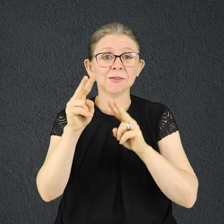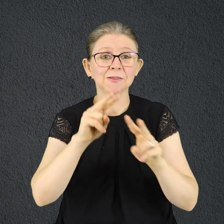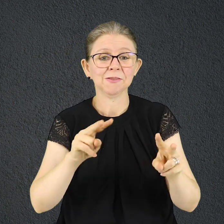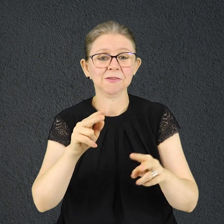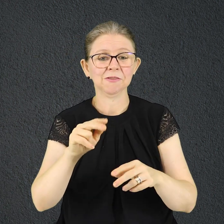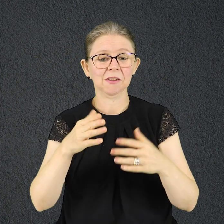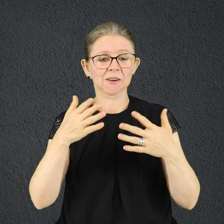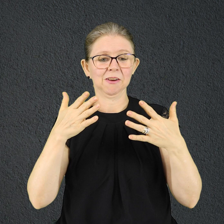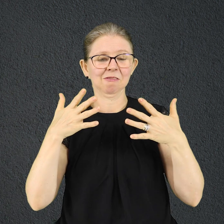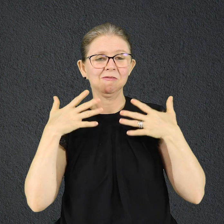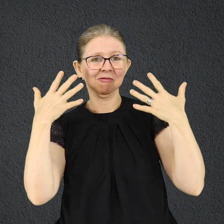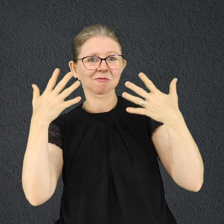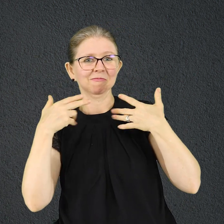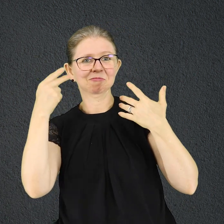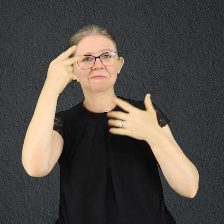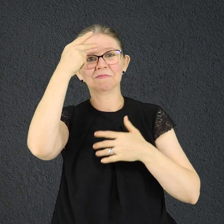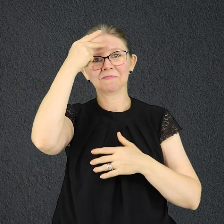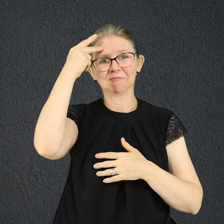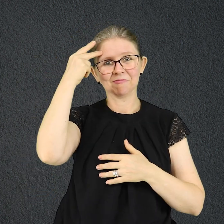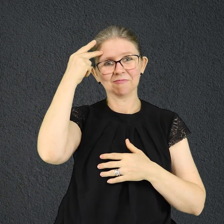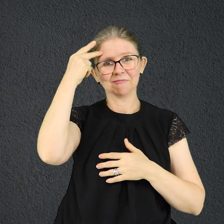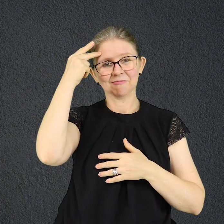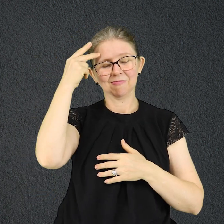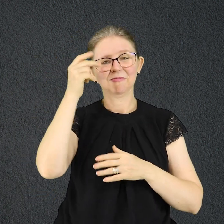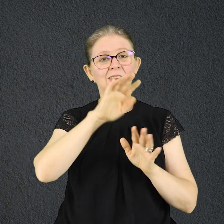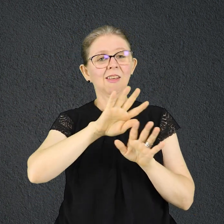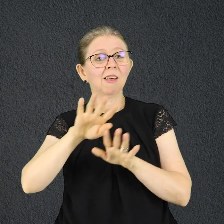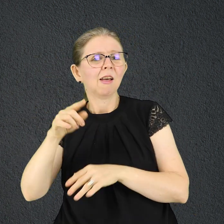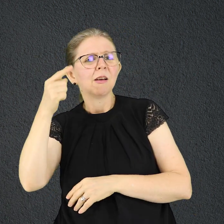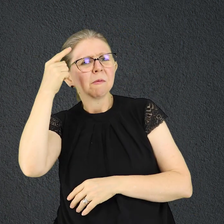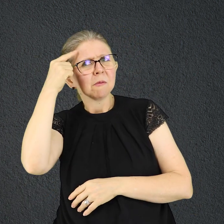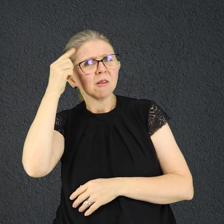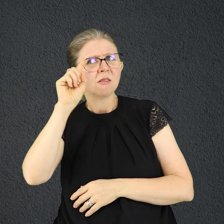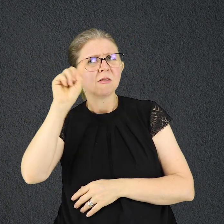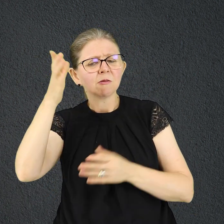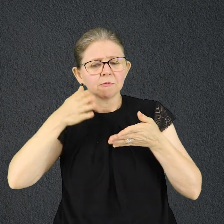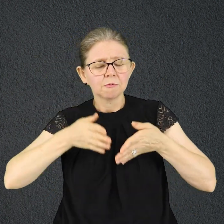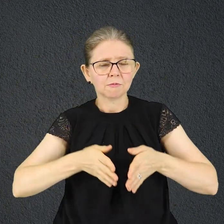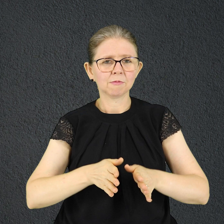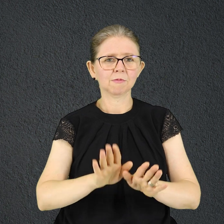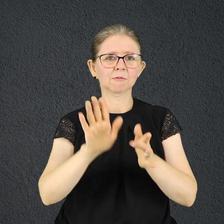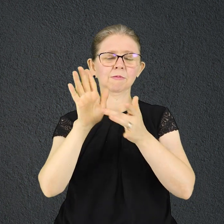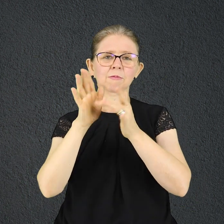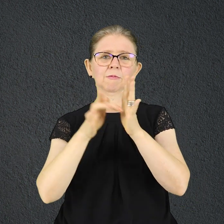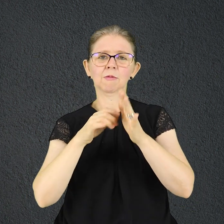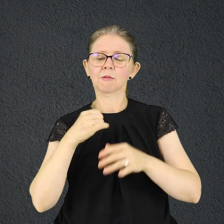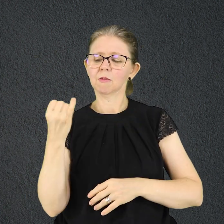isso a Deus e ao nascimento de Jesus, é muito importante não esquecer que o grande presente de Natal é Jesus.